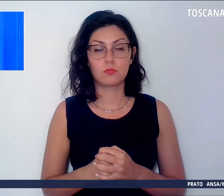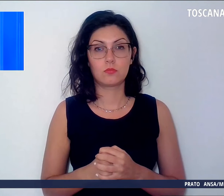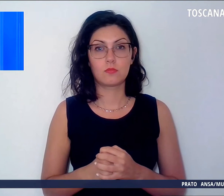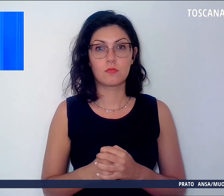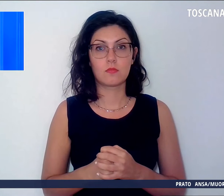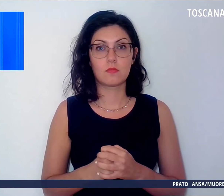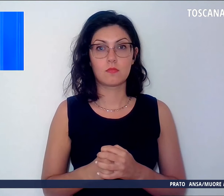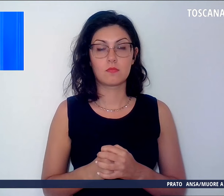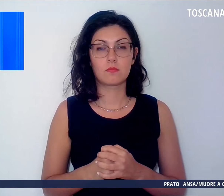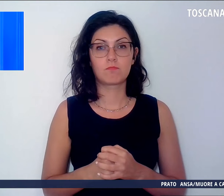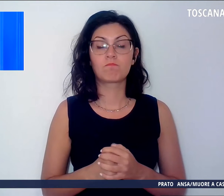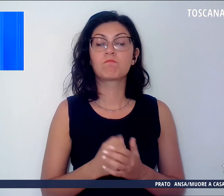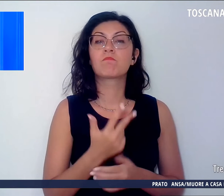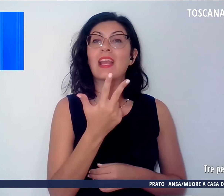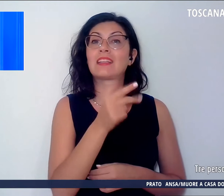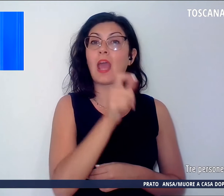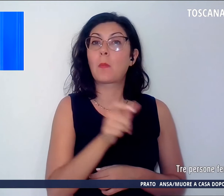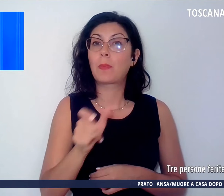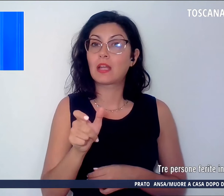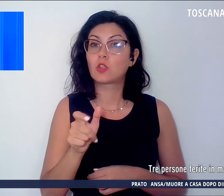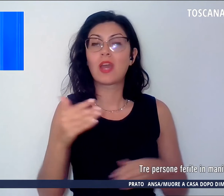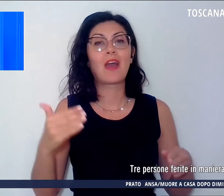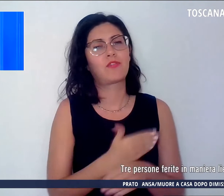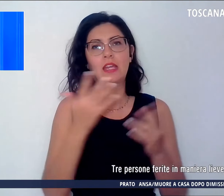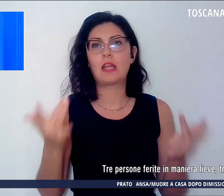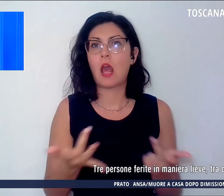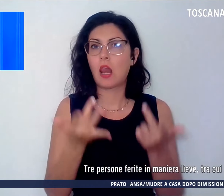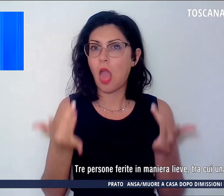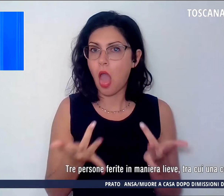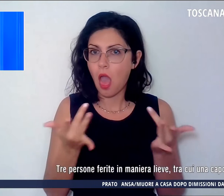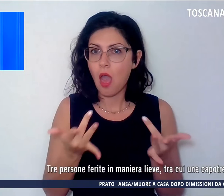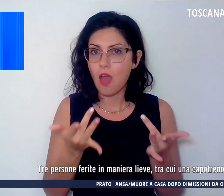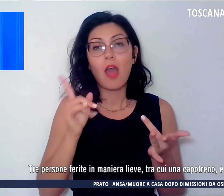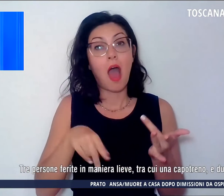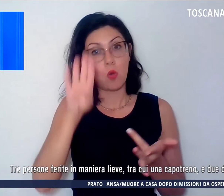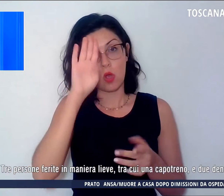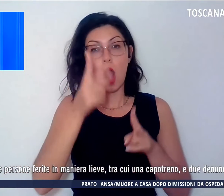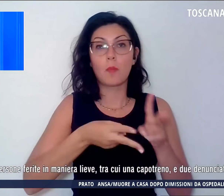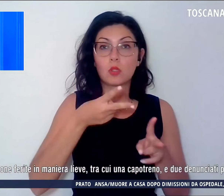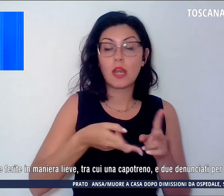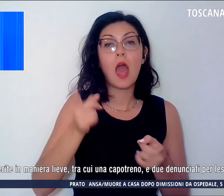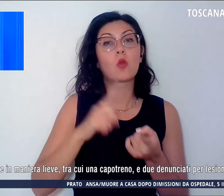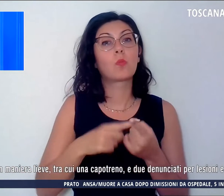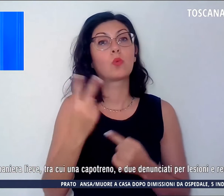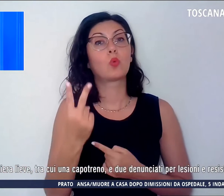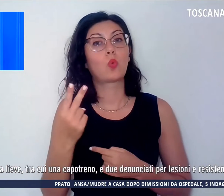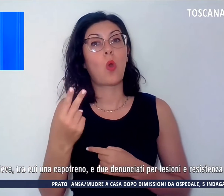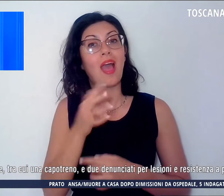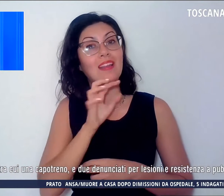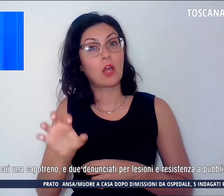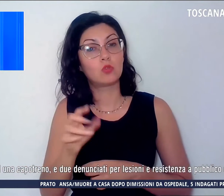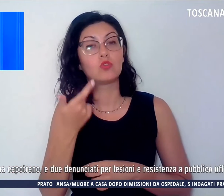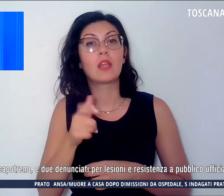Tre persone ferite in maniera lieve, tra cui un capotreno e due denunciati per lesioni e